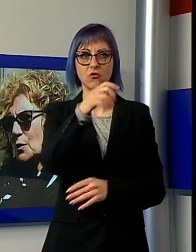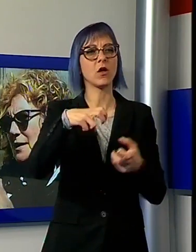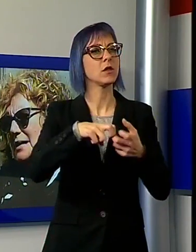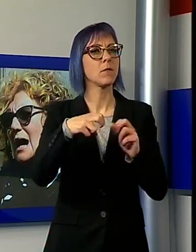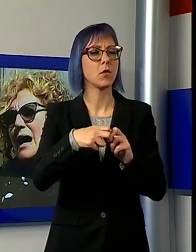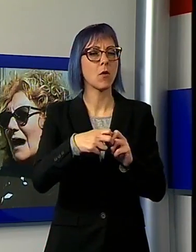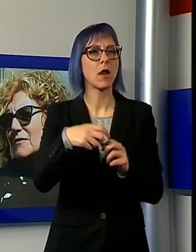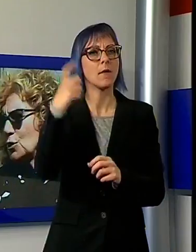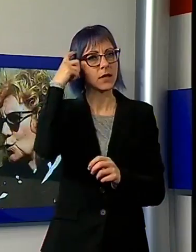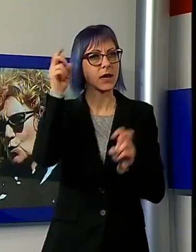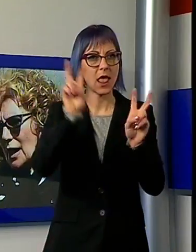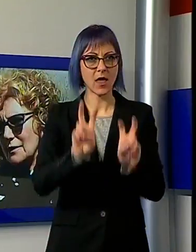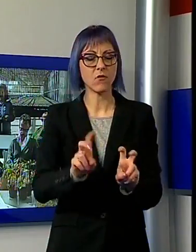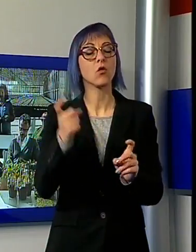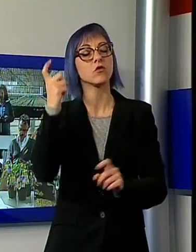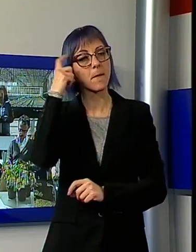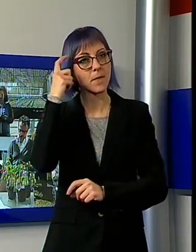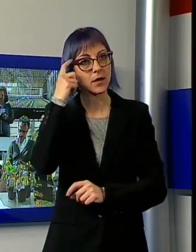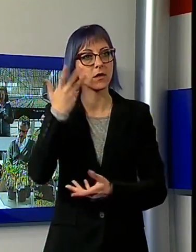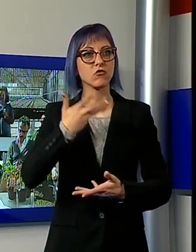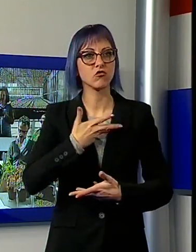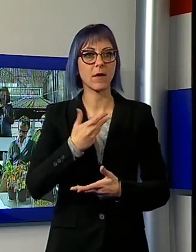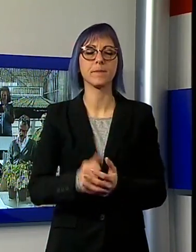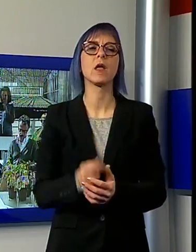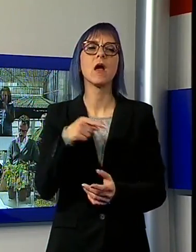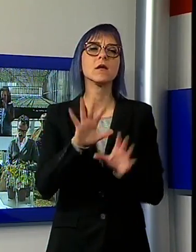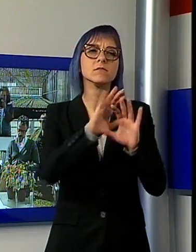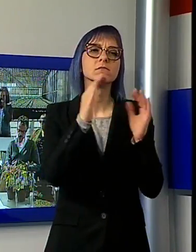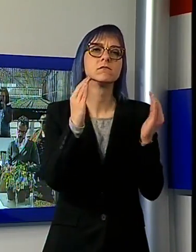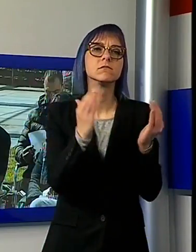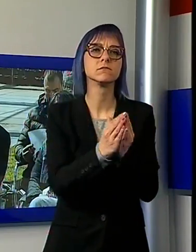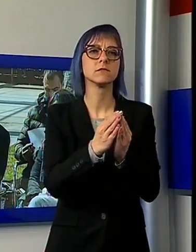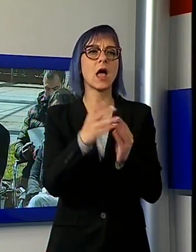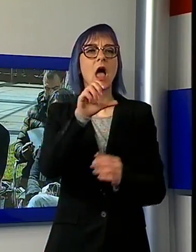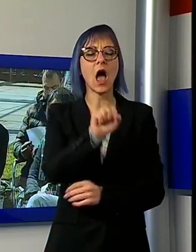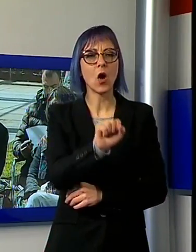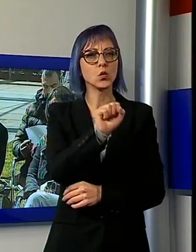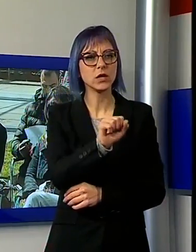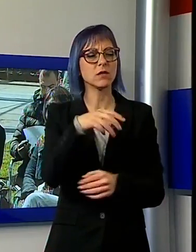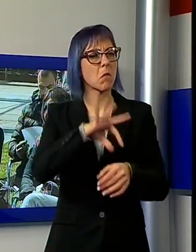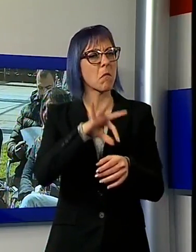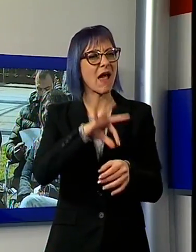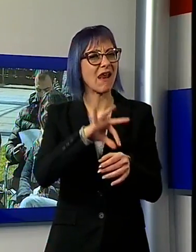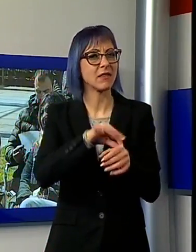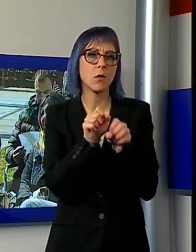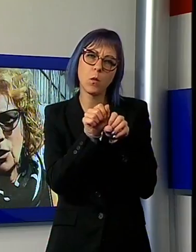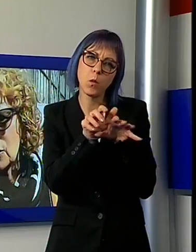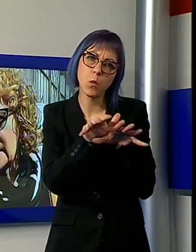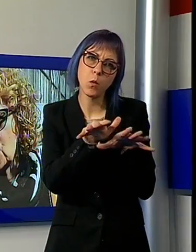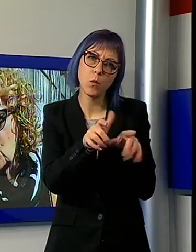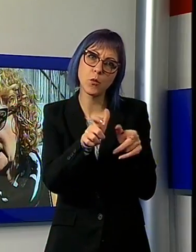del sistema nervoso e della mente. Fra questi rientra la sfera dell'autismo, una malattia sempre più diffusa.